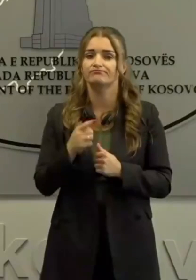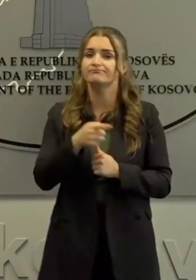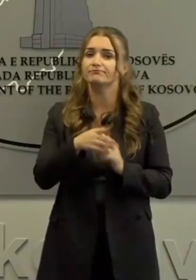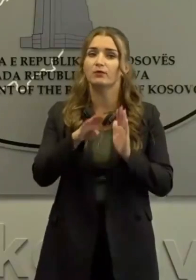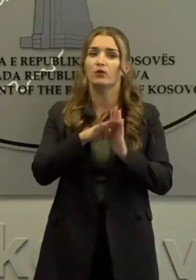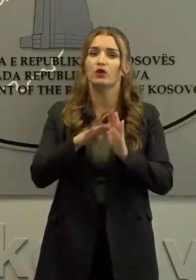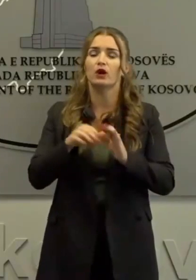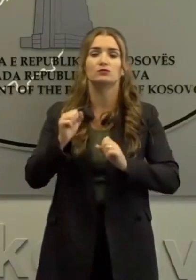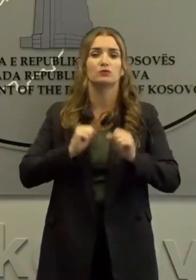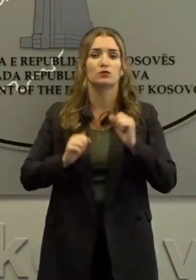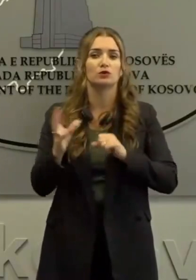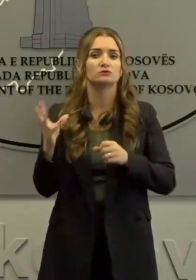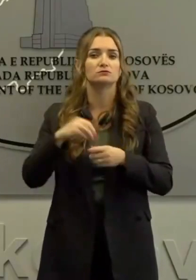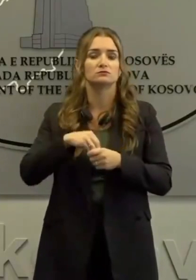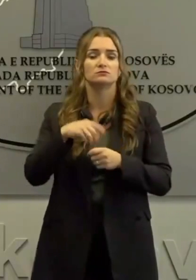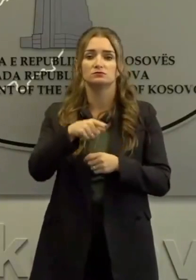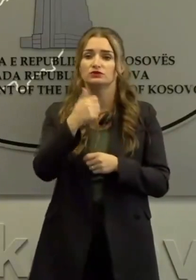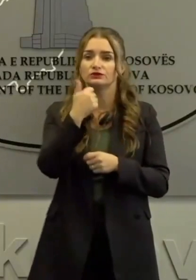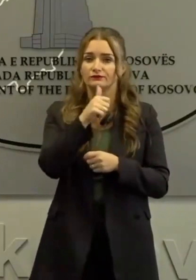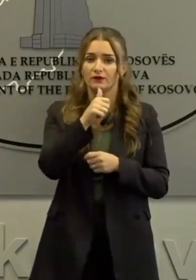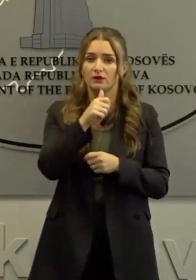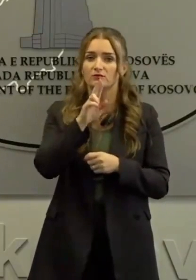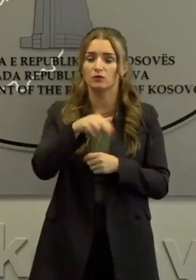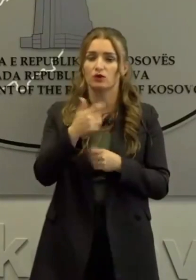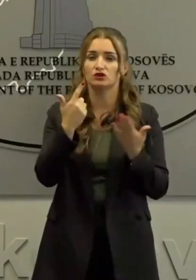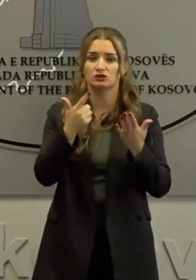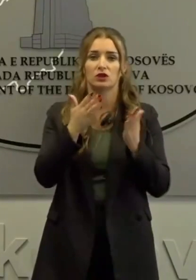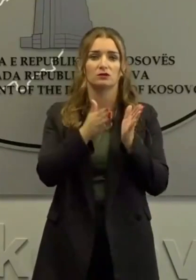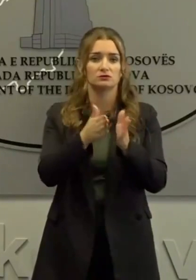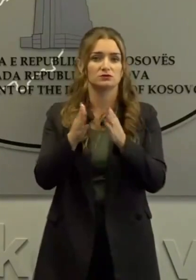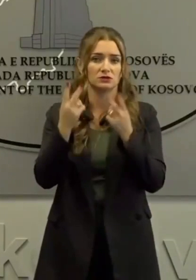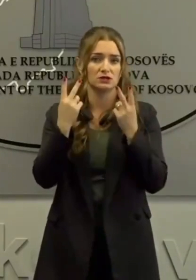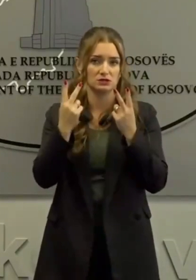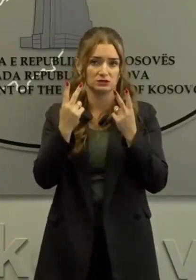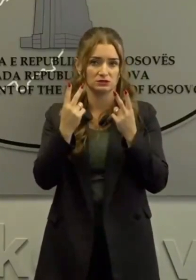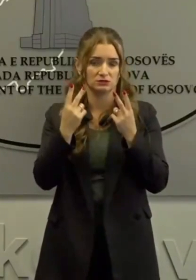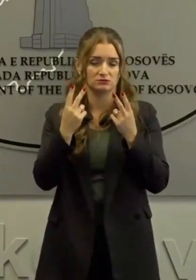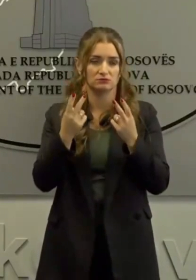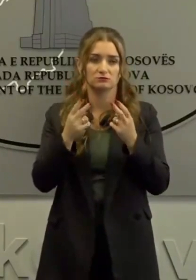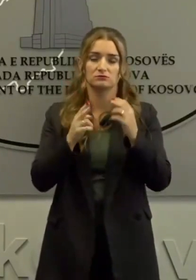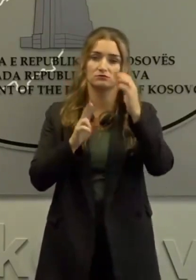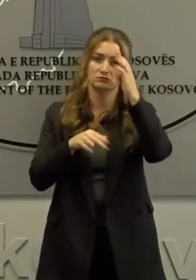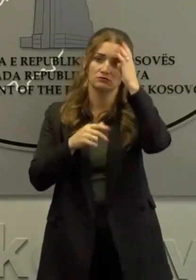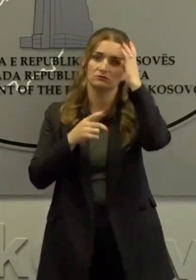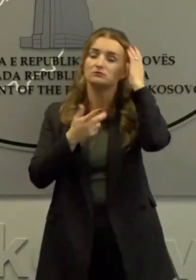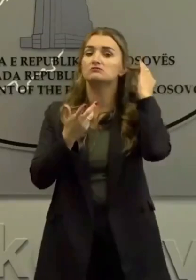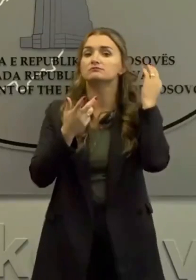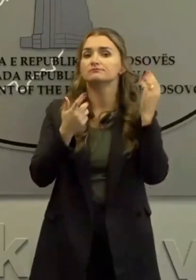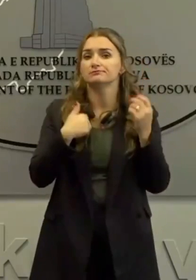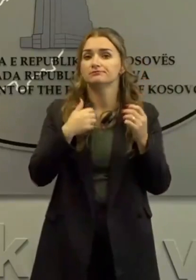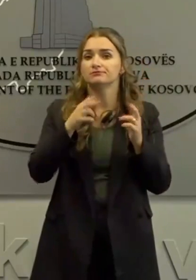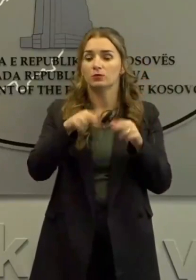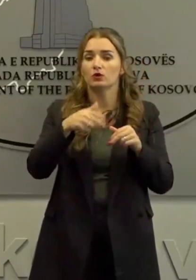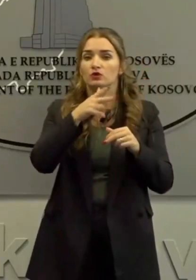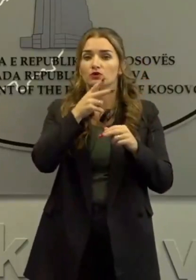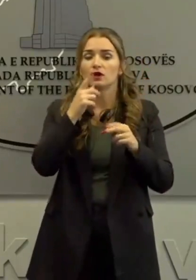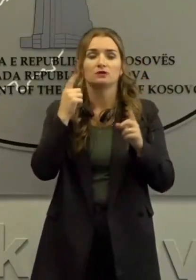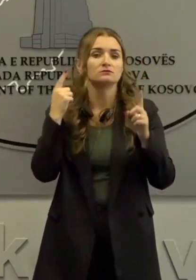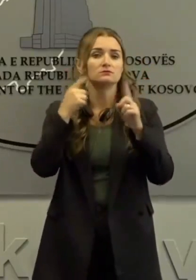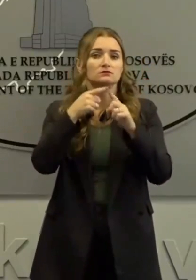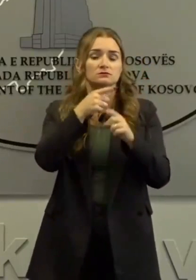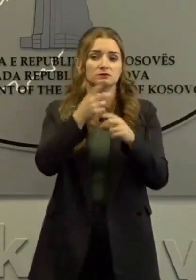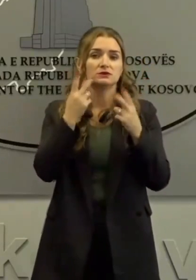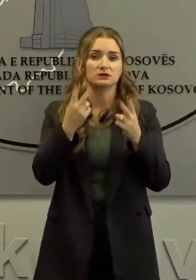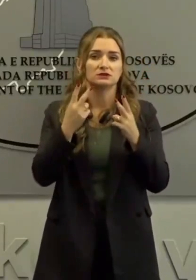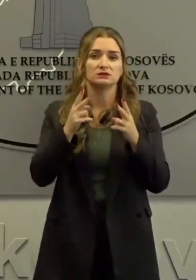përshirëse dhe të bazohet në 7 shtylla kërësore dhe që normalisht sënëm të përgjeshëm kanë